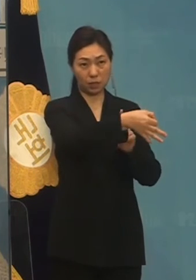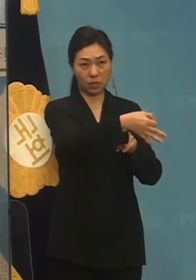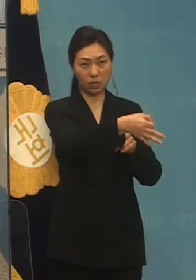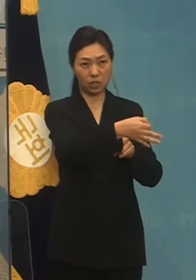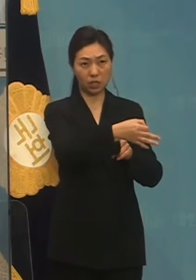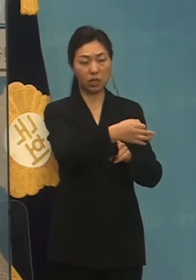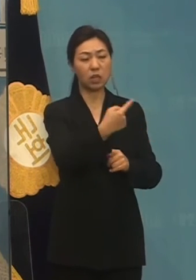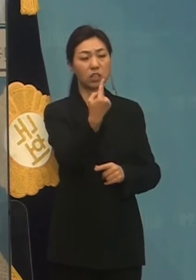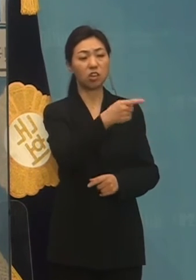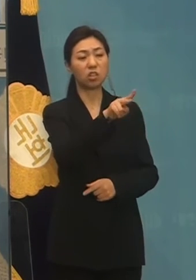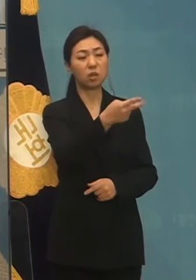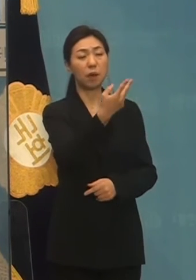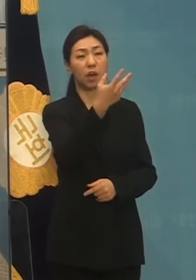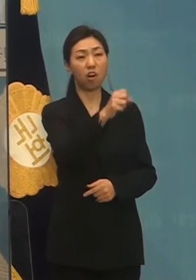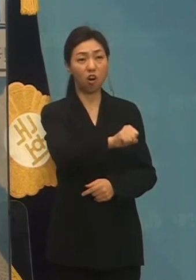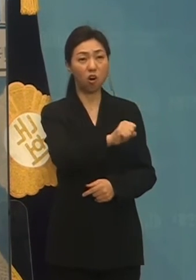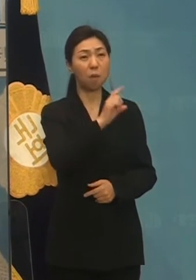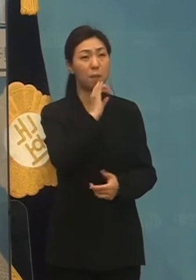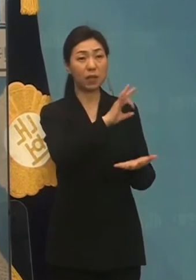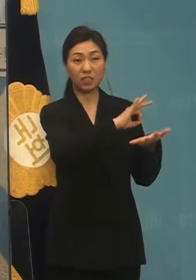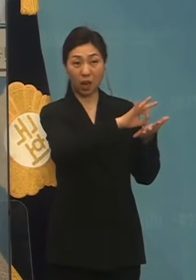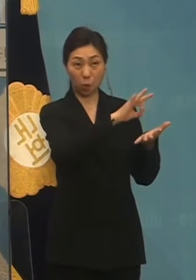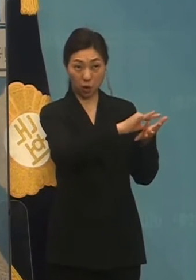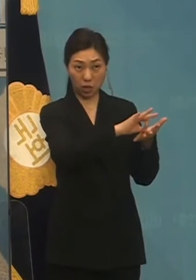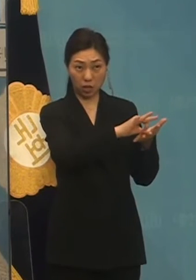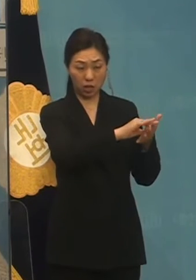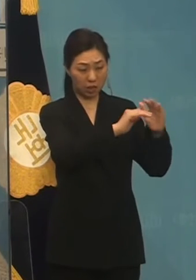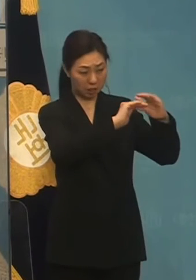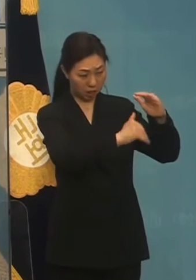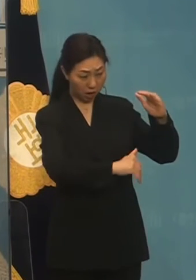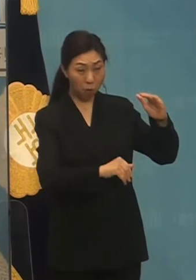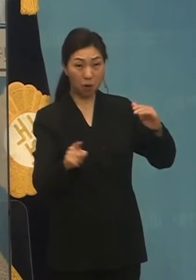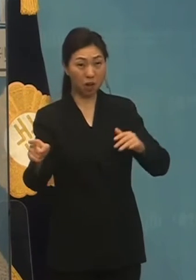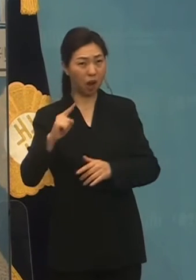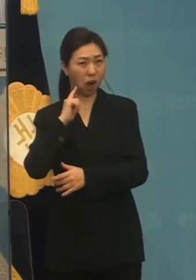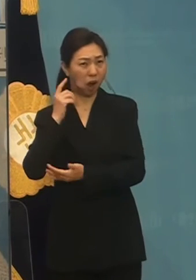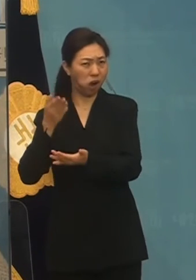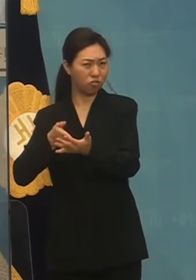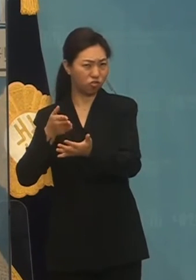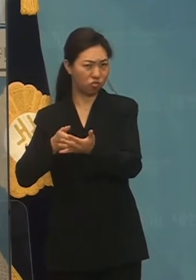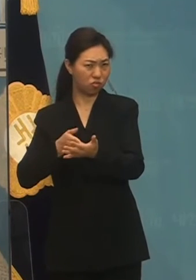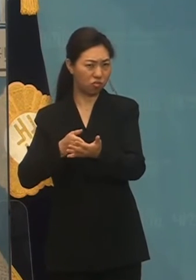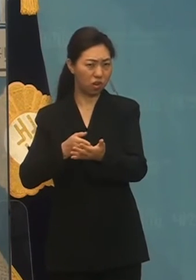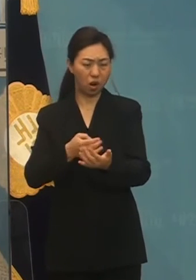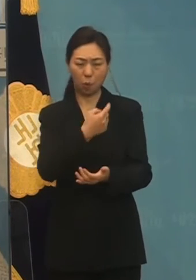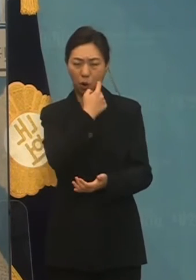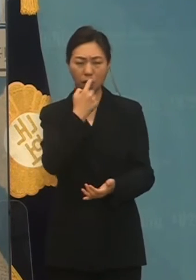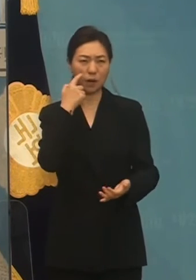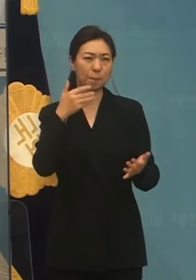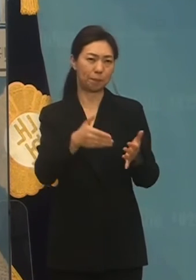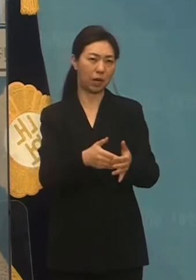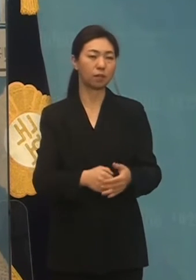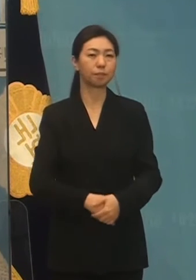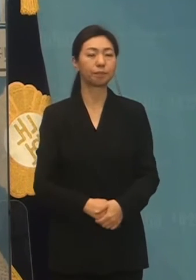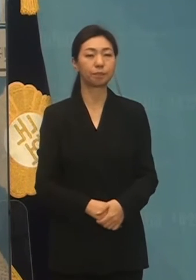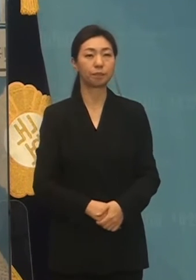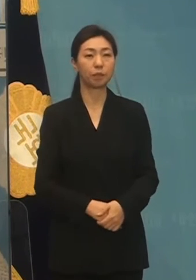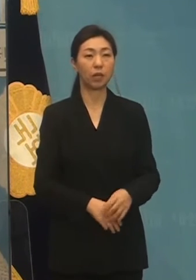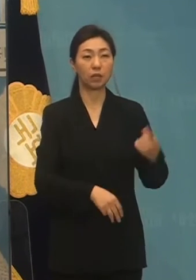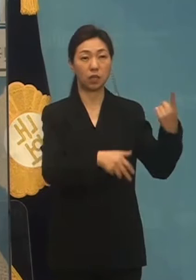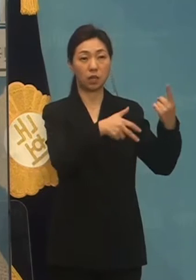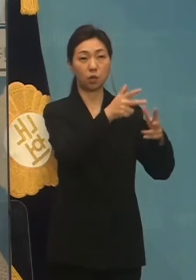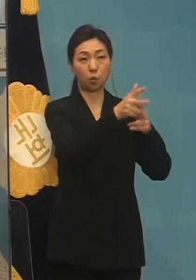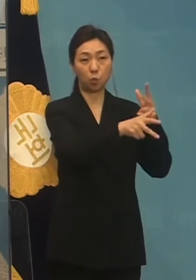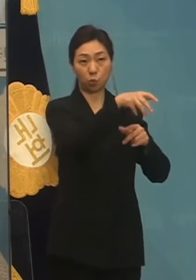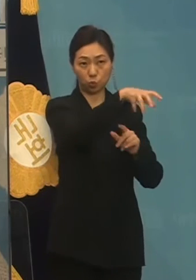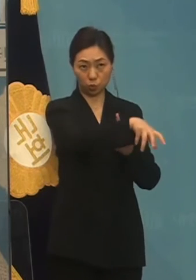앱값 1,200억 원만 들어갔다는 사실이 완전히 허이 날조 거짓말이 된 것이 결어났습니다. 제2공단